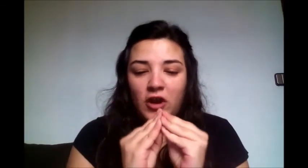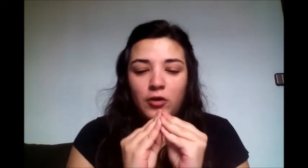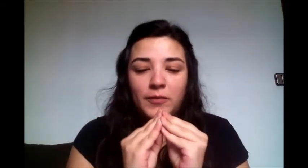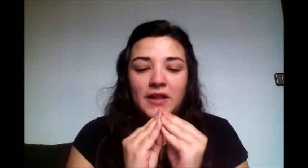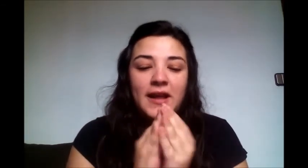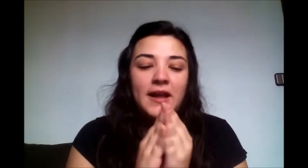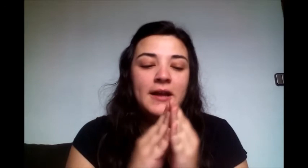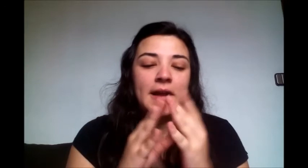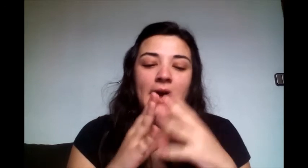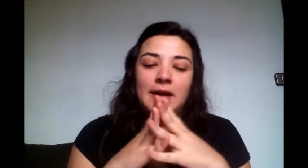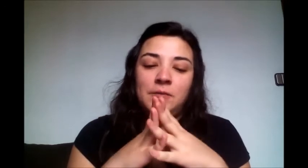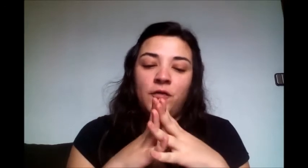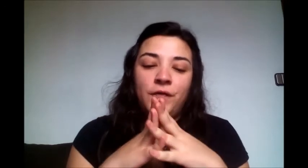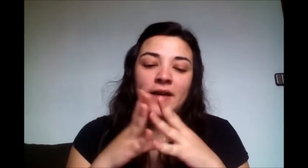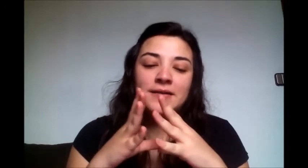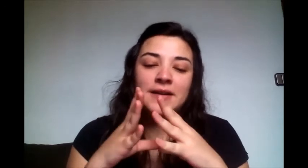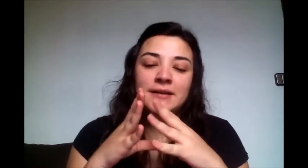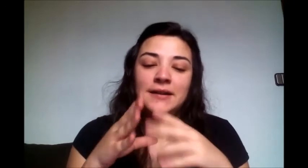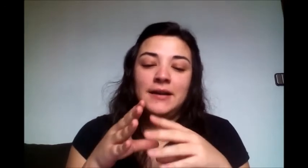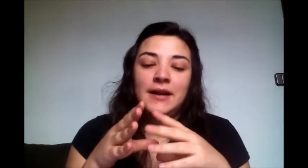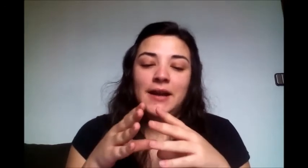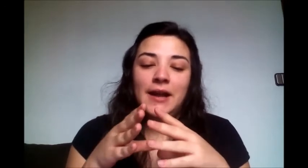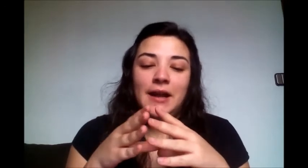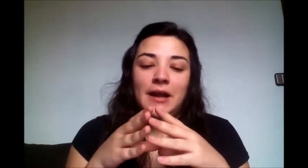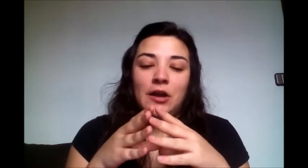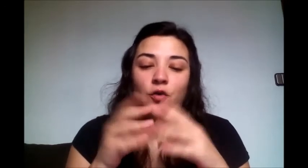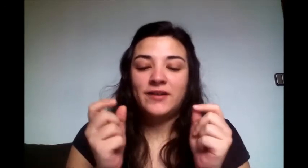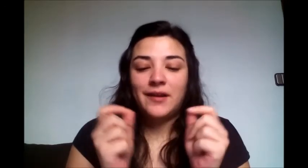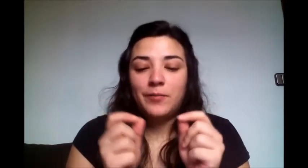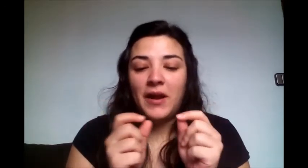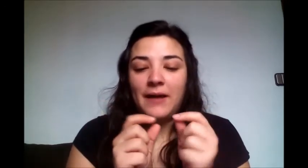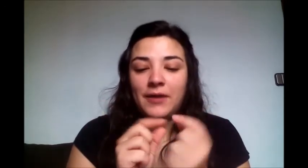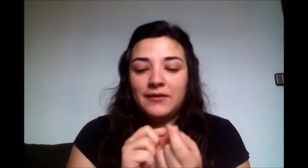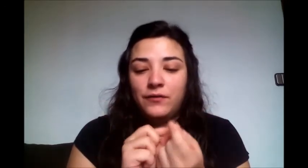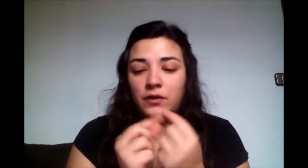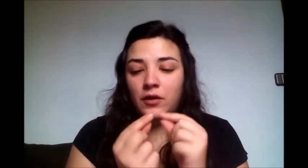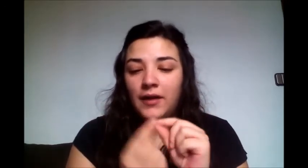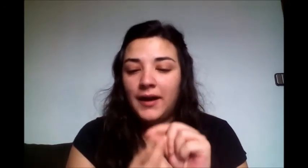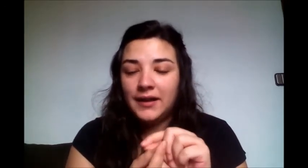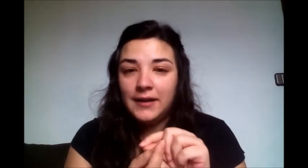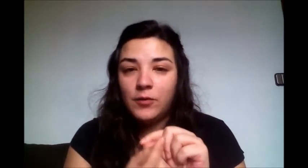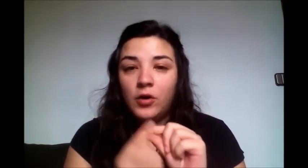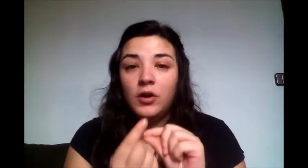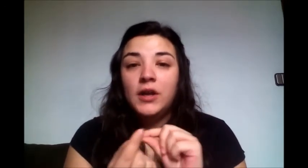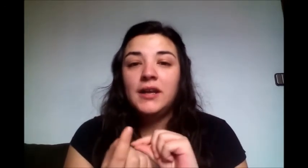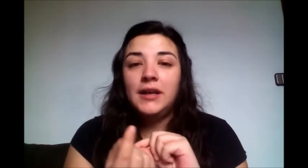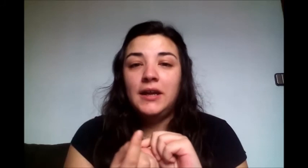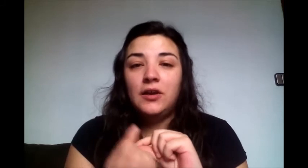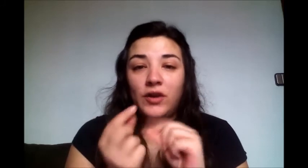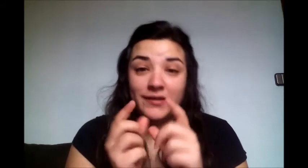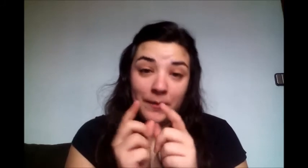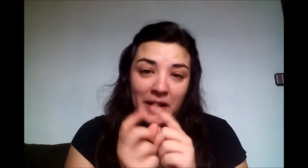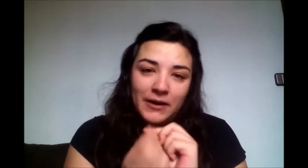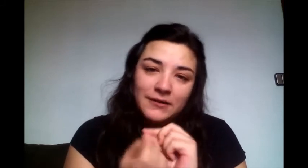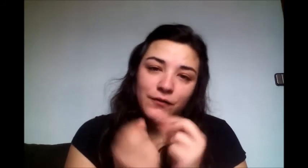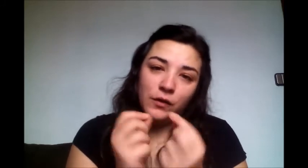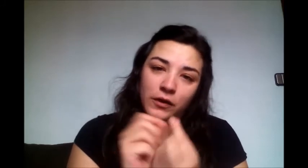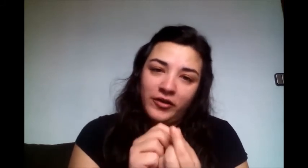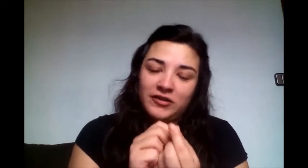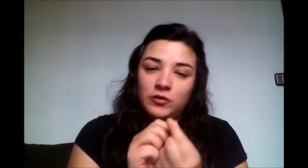como ya comenté, haremos frases con estas palabras en función de adjetivo, y con estas palabras en función de